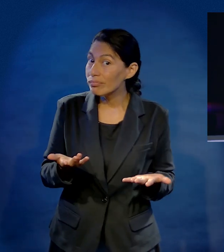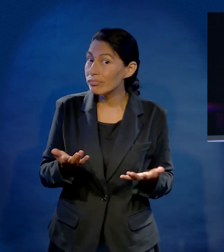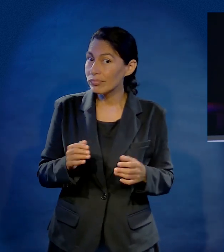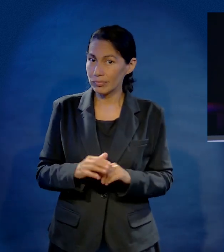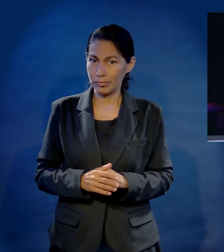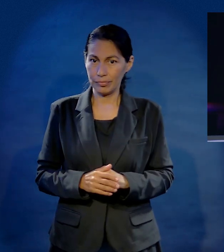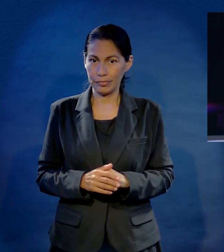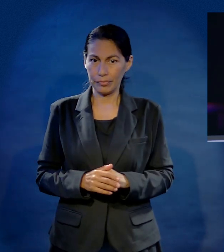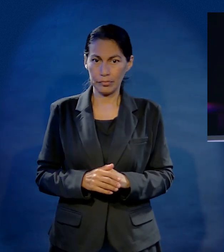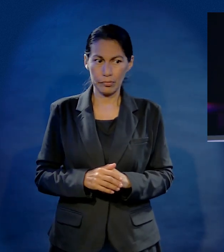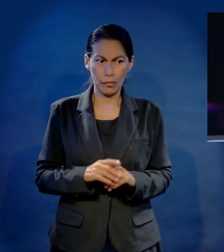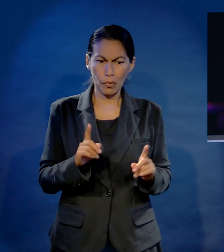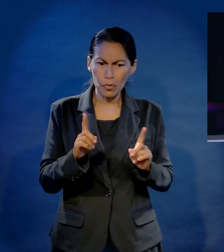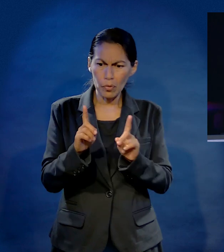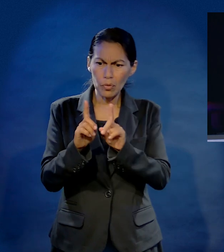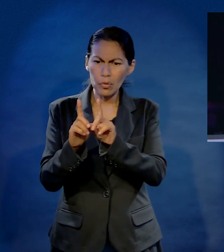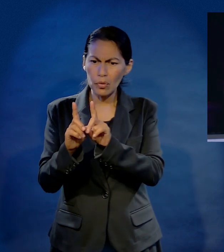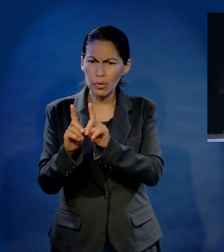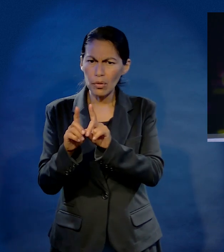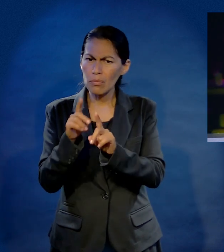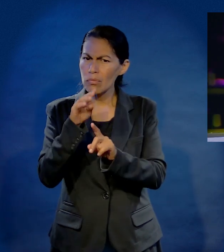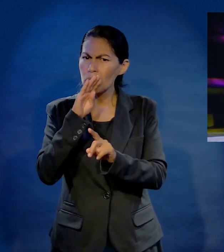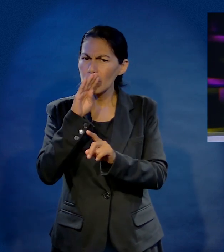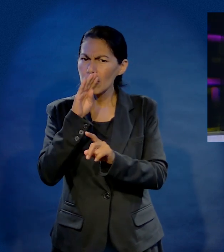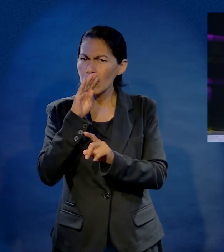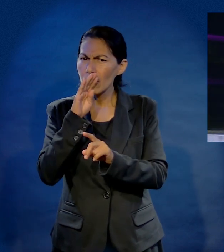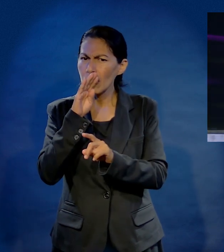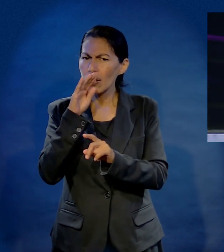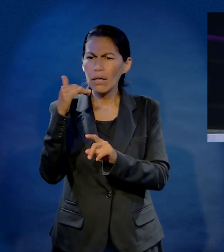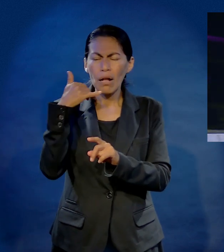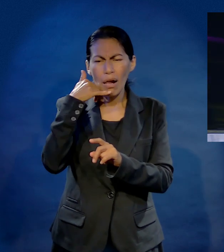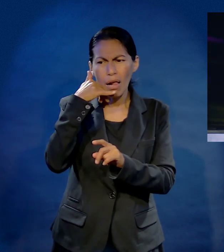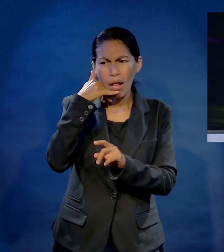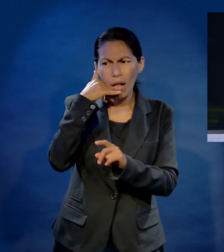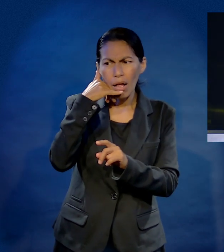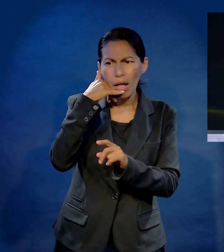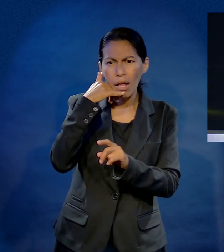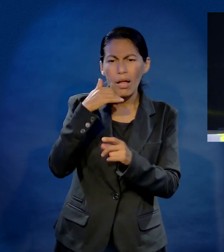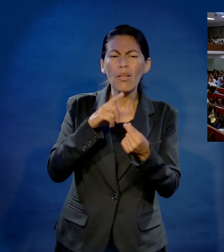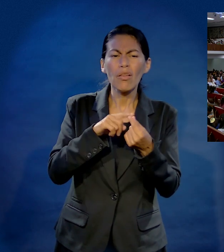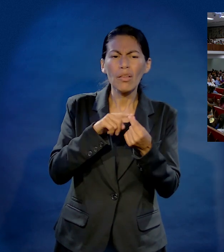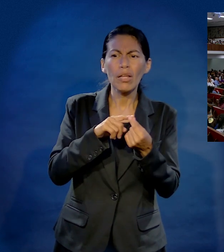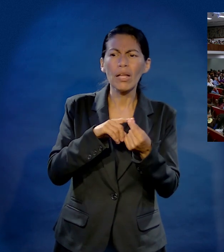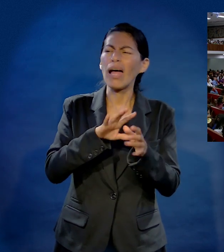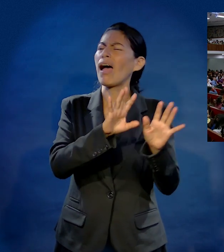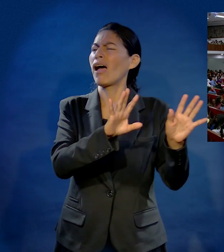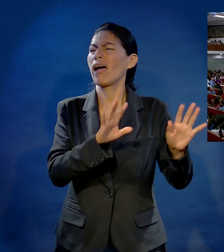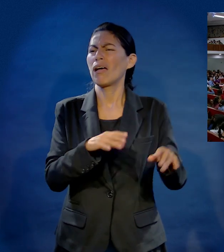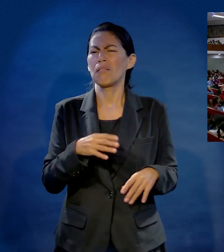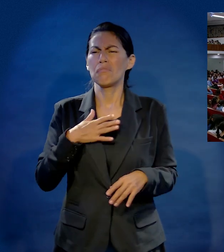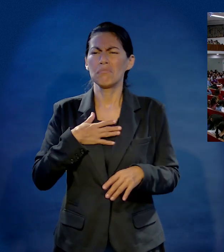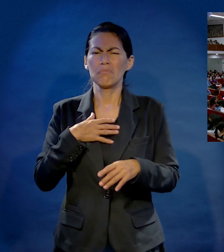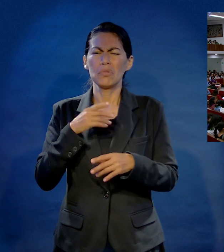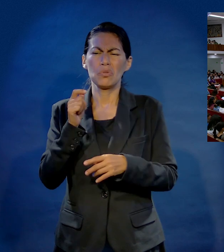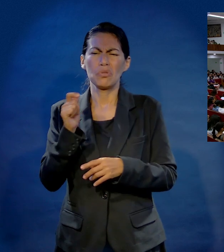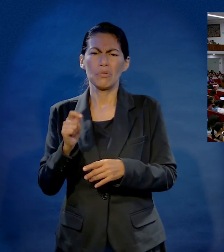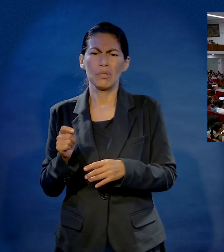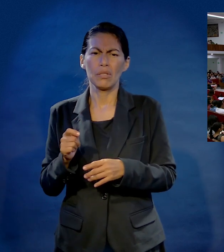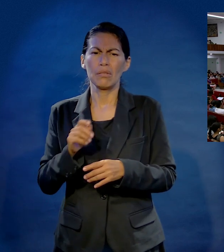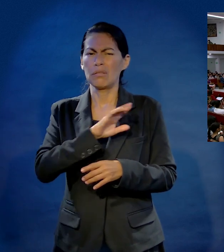casa? No paga nada. Cuando está contigo, ya muy tarde, y su mamá le habla, mi hijo, ¿dónde estás? Ah, no